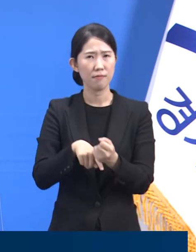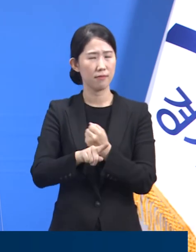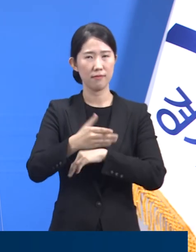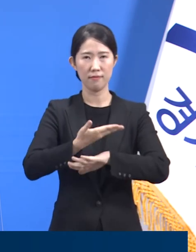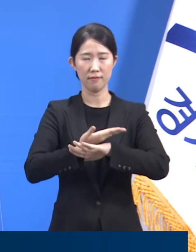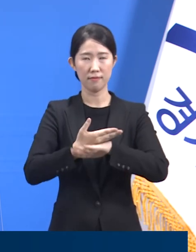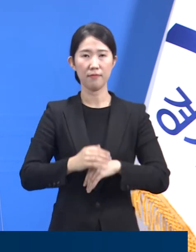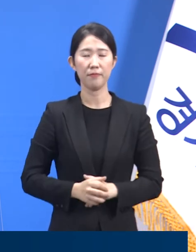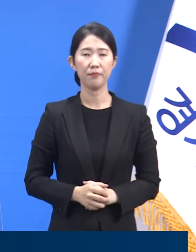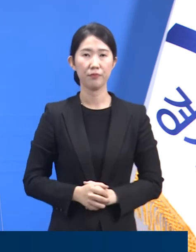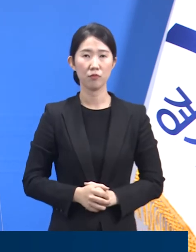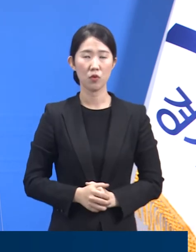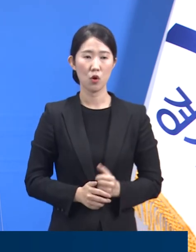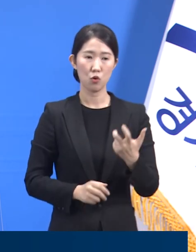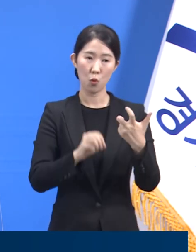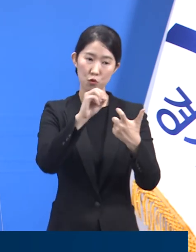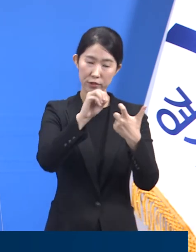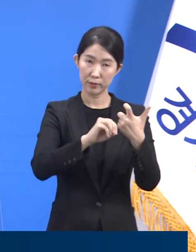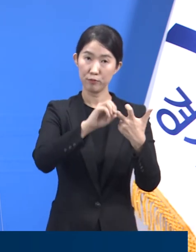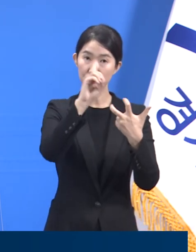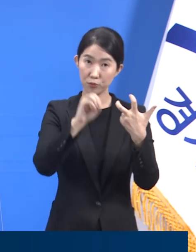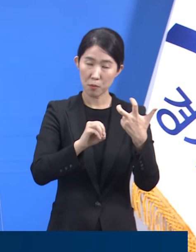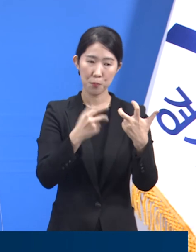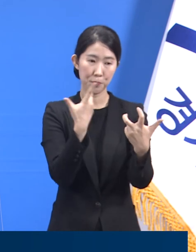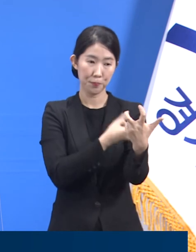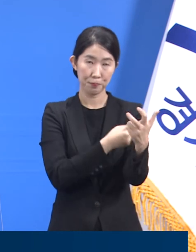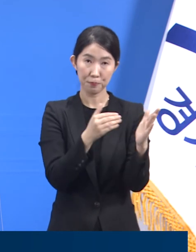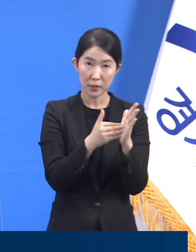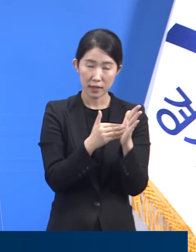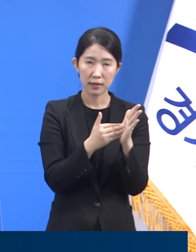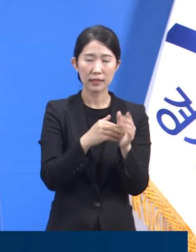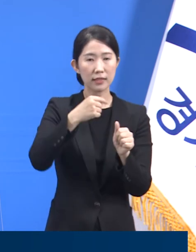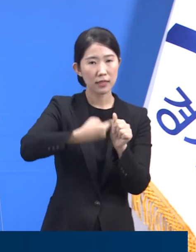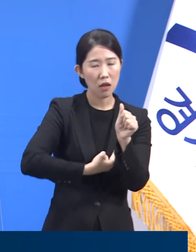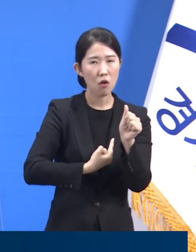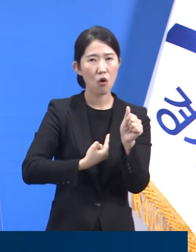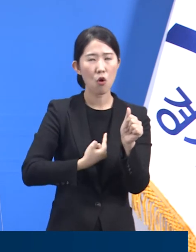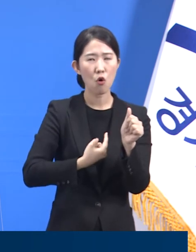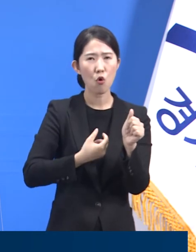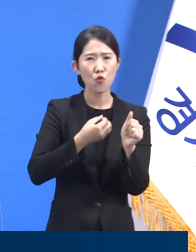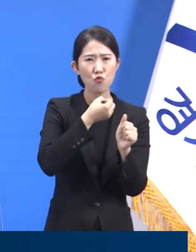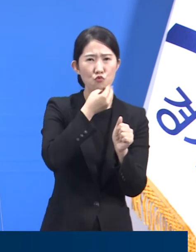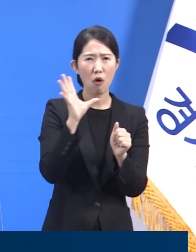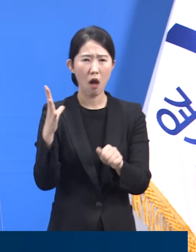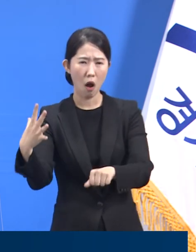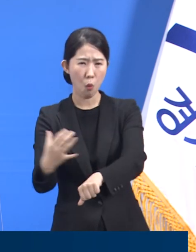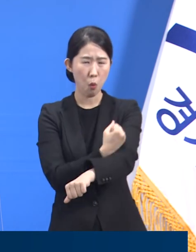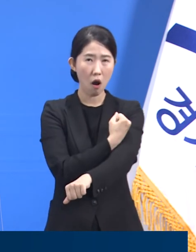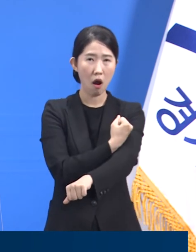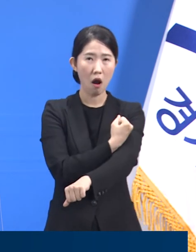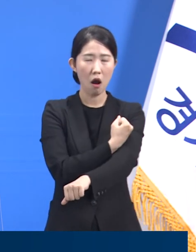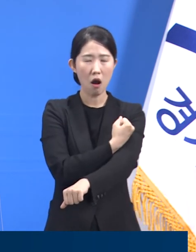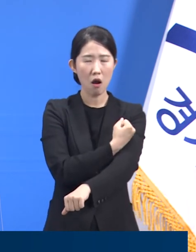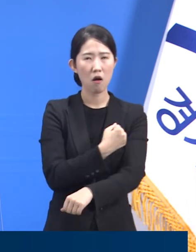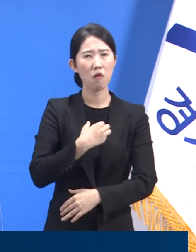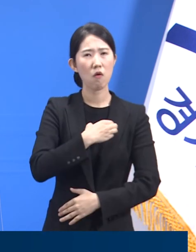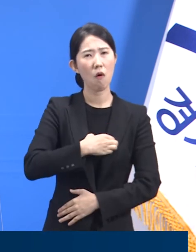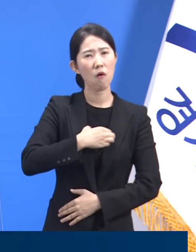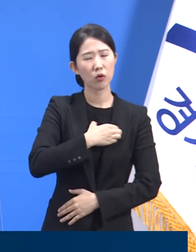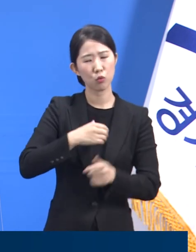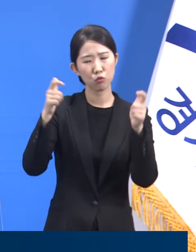면역자의 비율이 그 정도 달성되면 더 이상 대유행을 걱정하지 않을 수 있다는 의미에 가깝습니다.